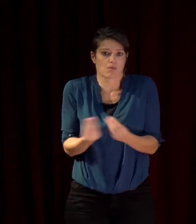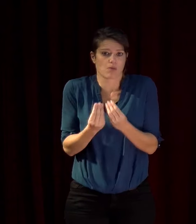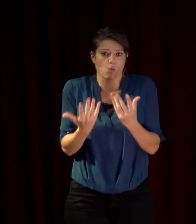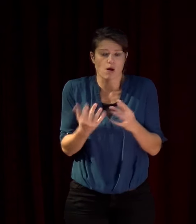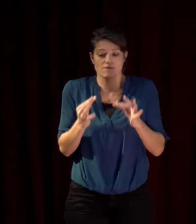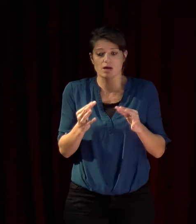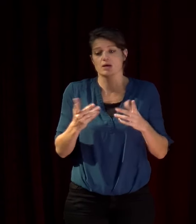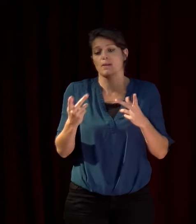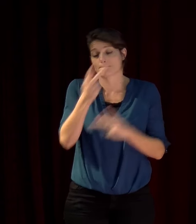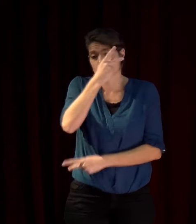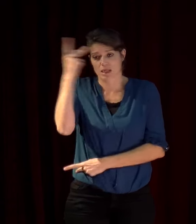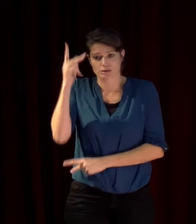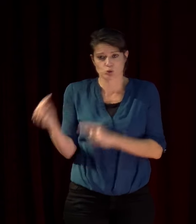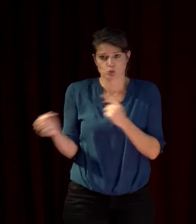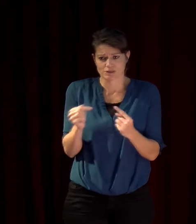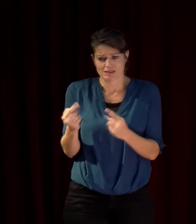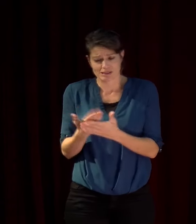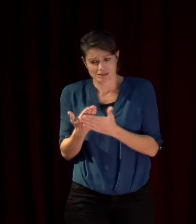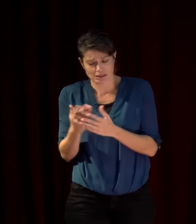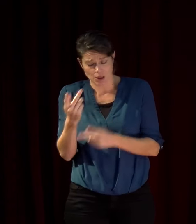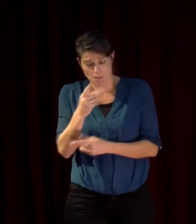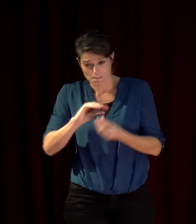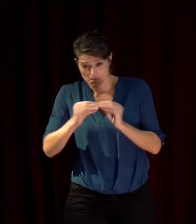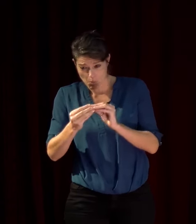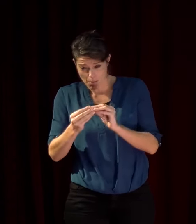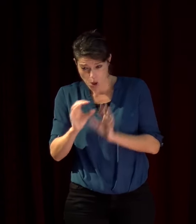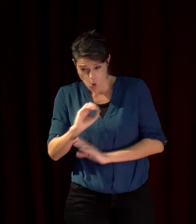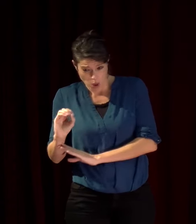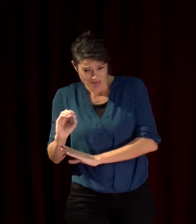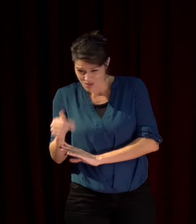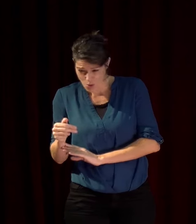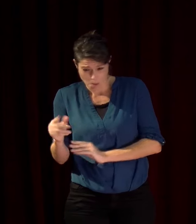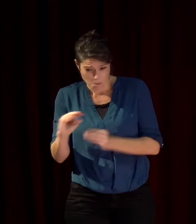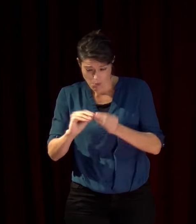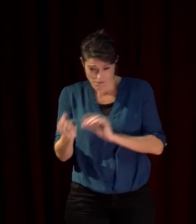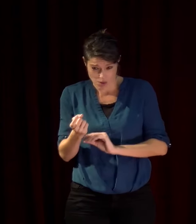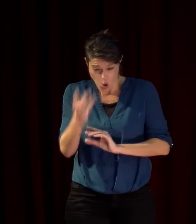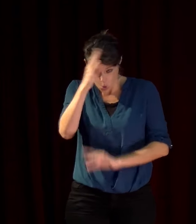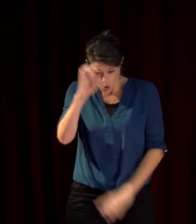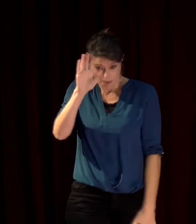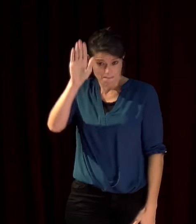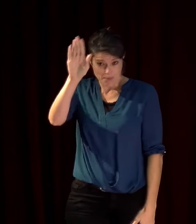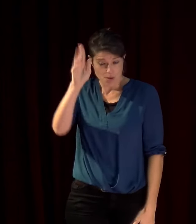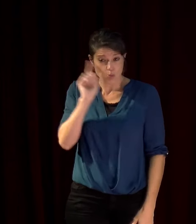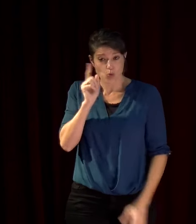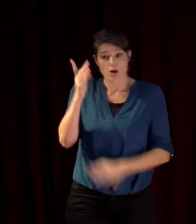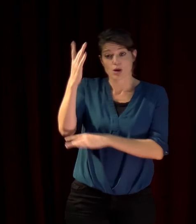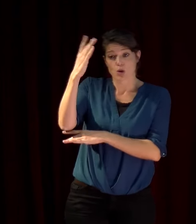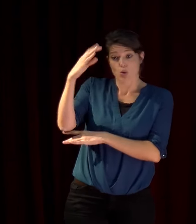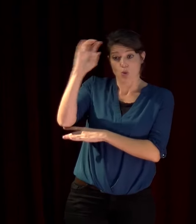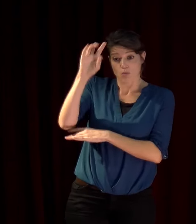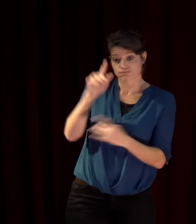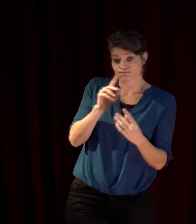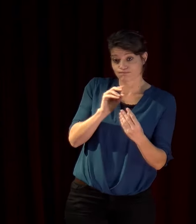Palestine ce n pas un problème oriental c'est un problème de l'Europe on a importé un problème d'Européens